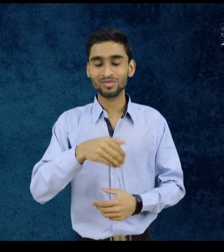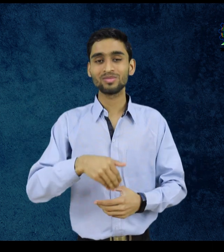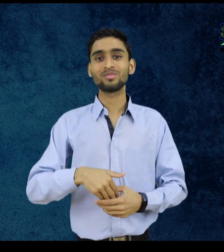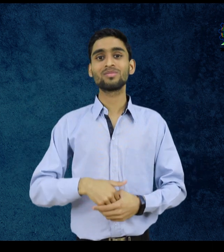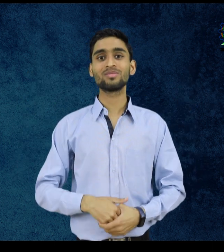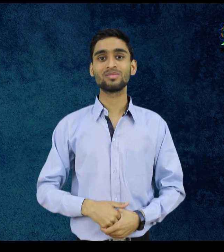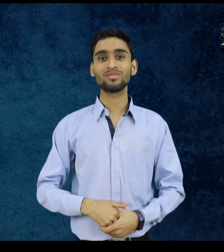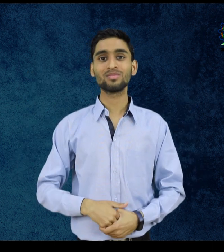हो